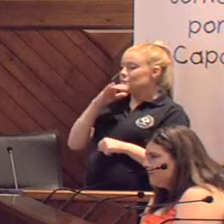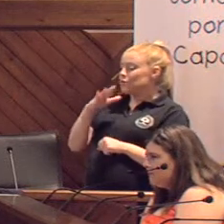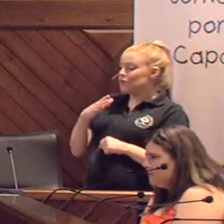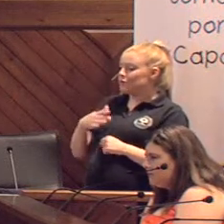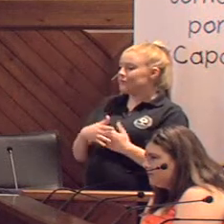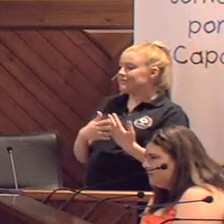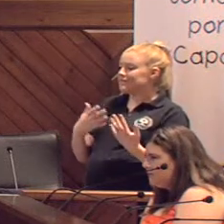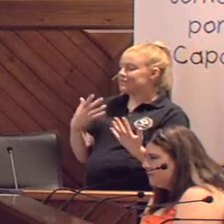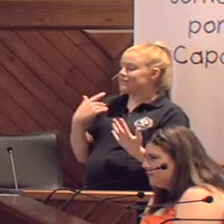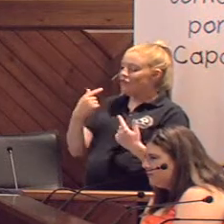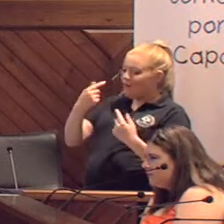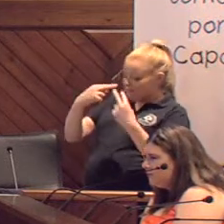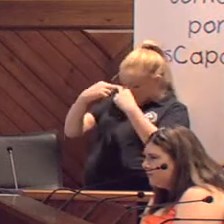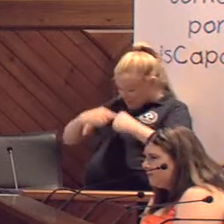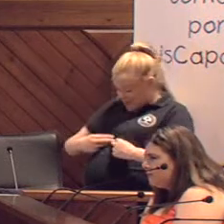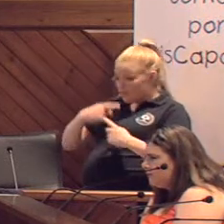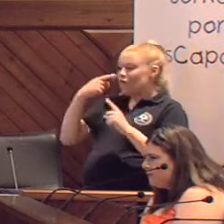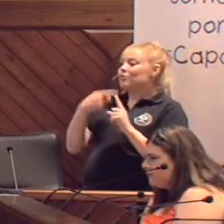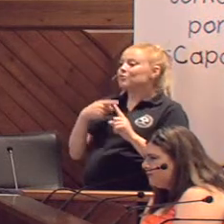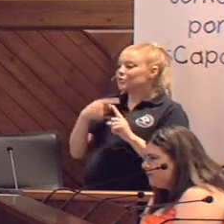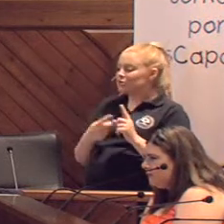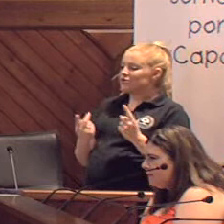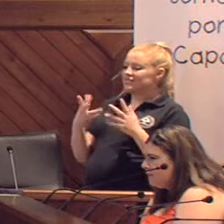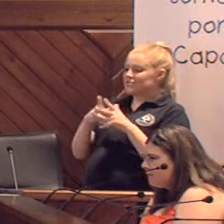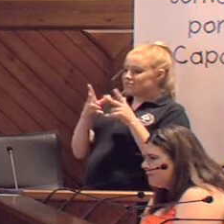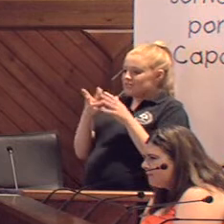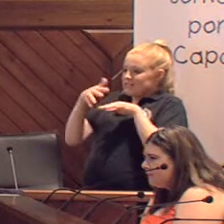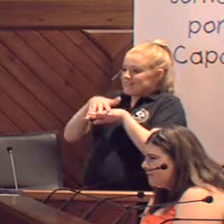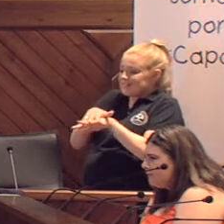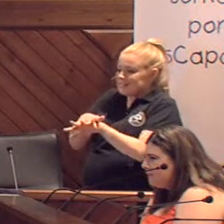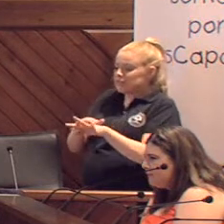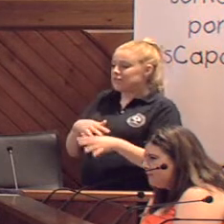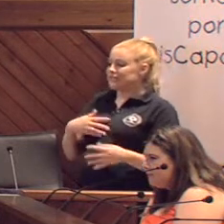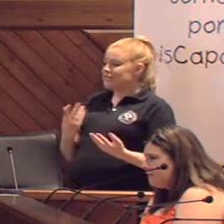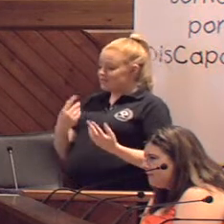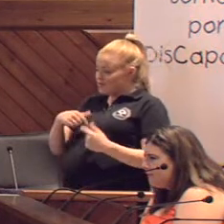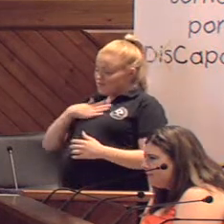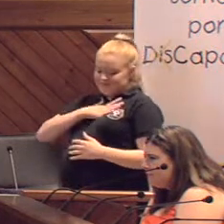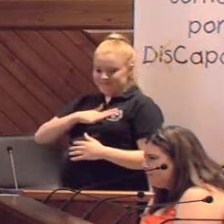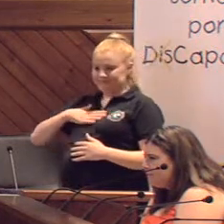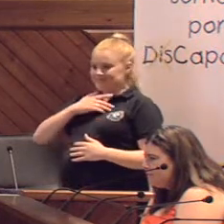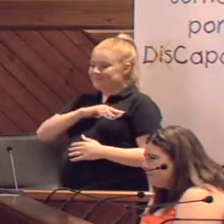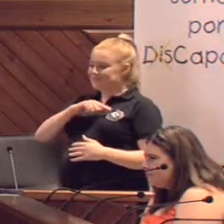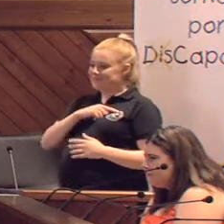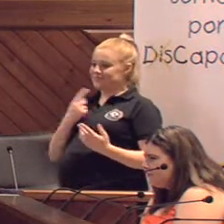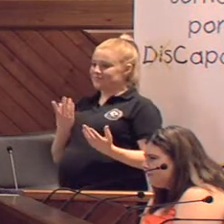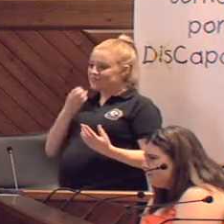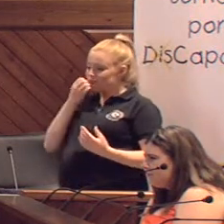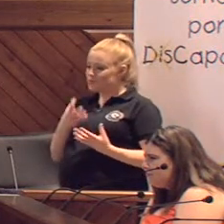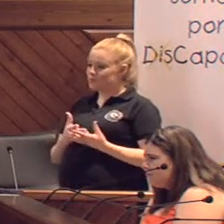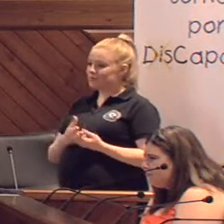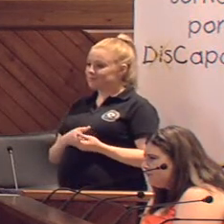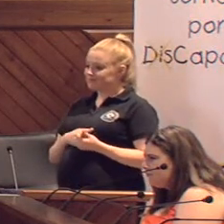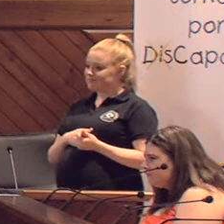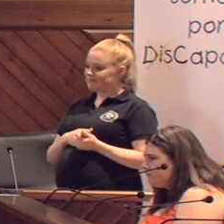Eso da a ellos verse útiles trabajando, integrados en la sociedad. Y eso a ellos les da mucha satisfacción. Y eso es muy bueno.